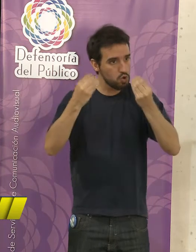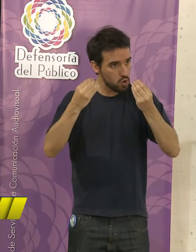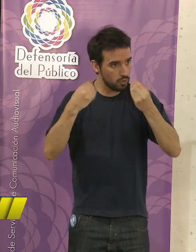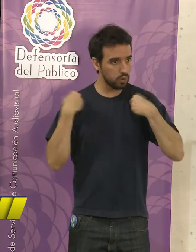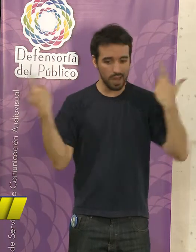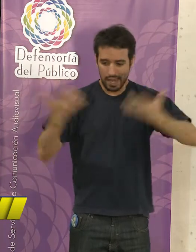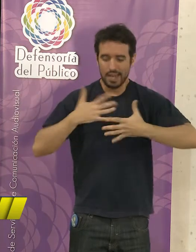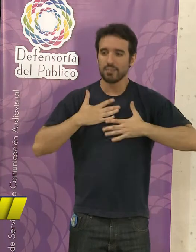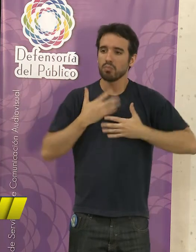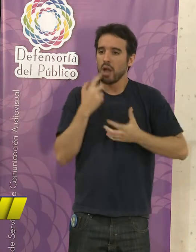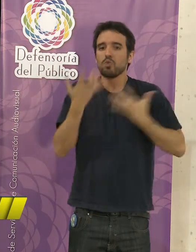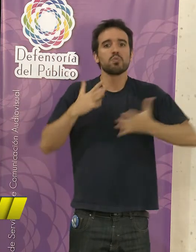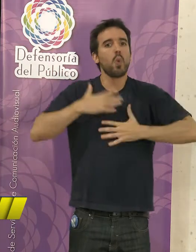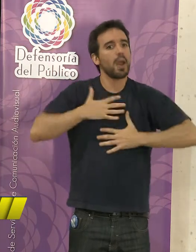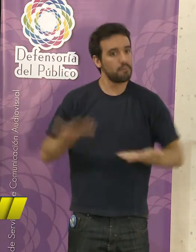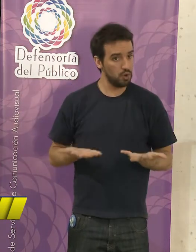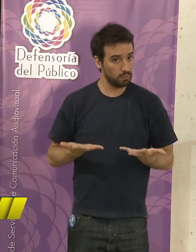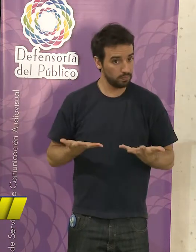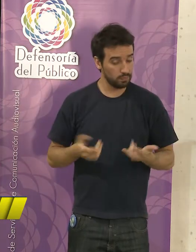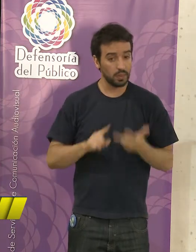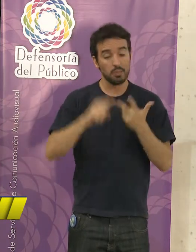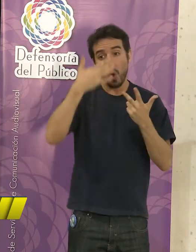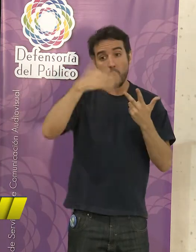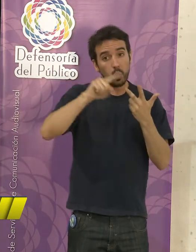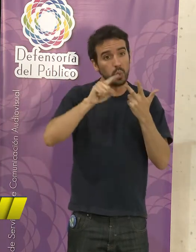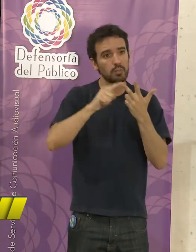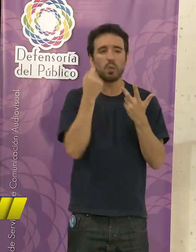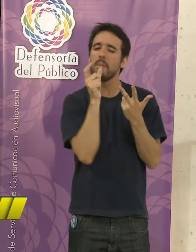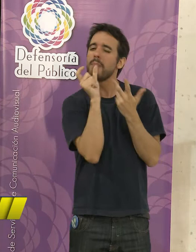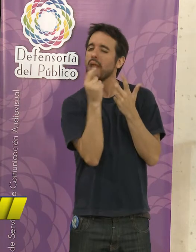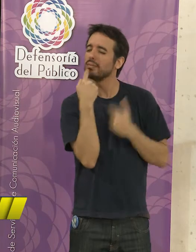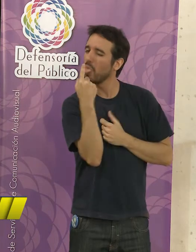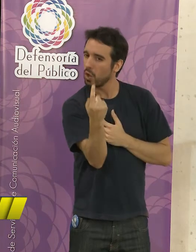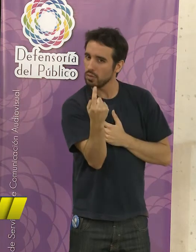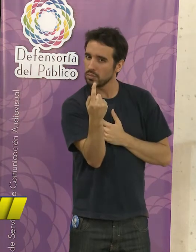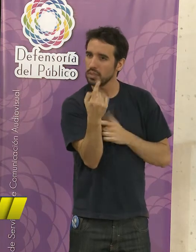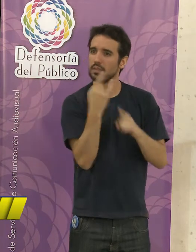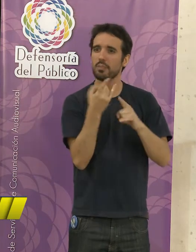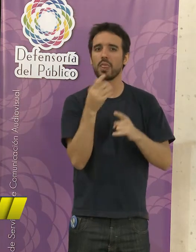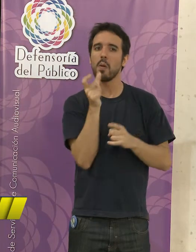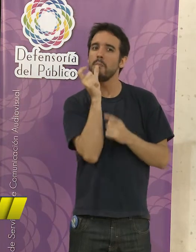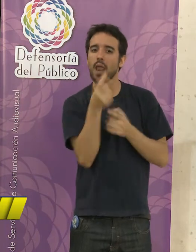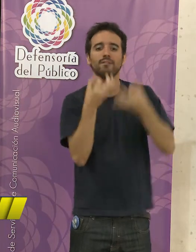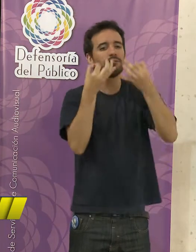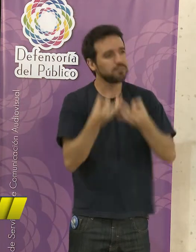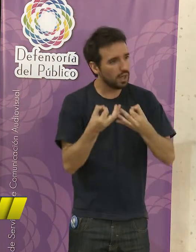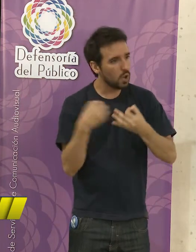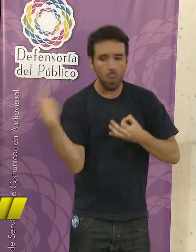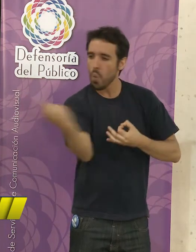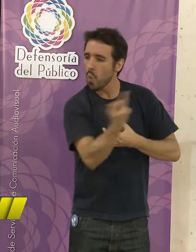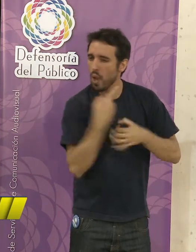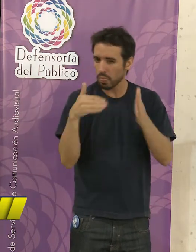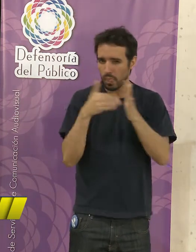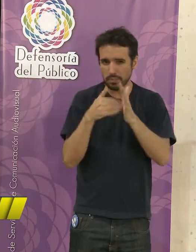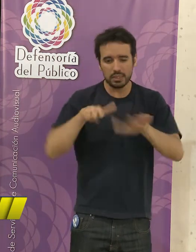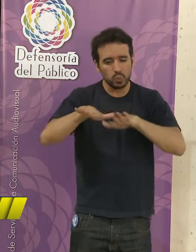nuestro lenguaje corporal. Y por último, ¿qué palabras usamos? Siempre tenemos que usar palabras correctas, en lugares correctos,